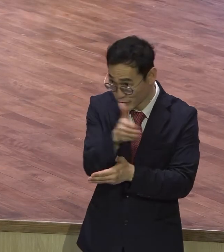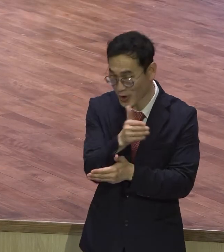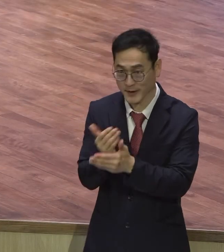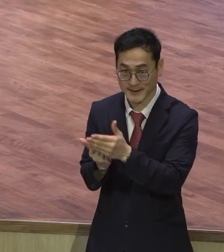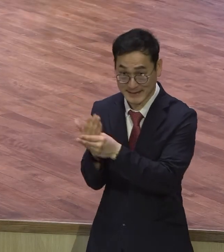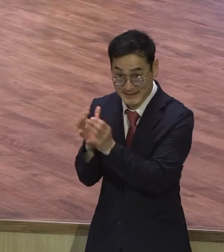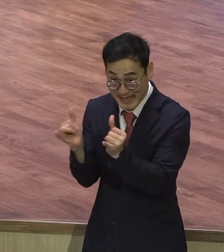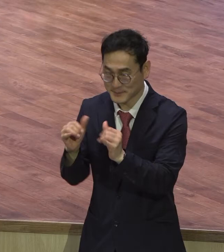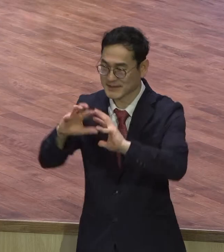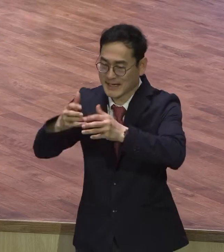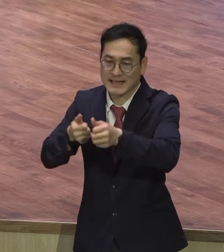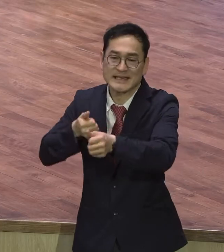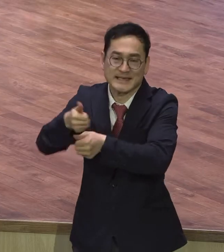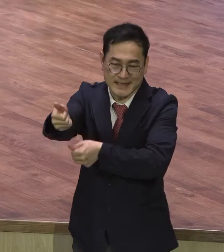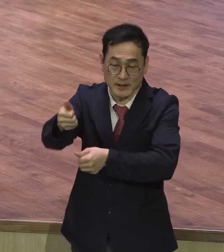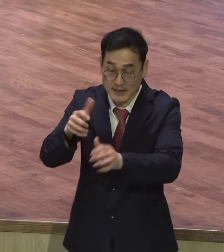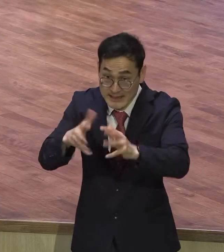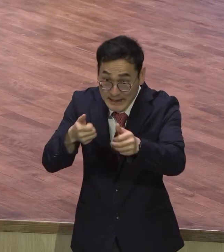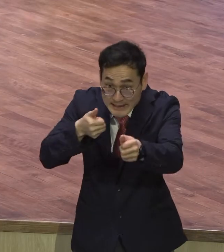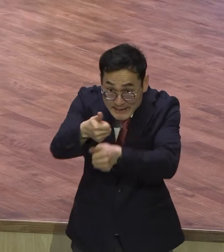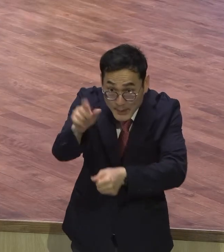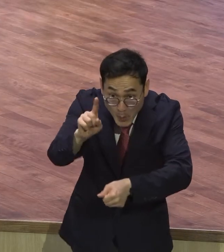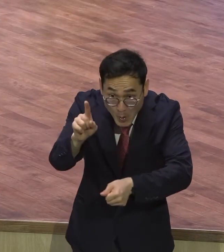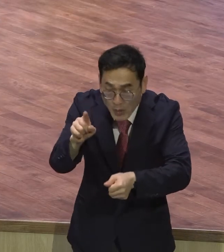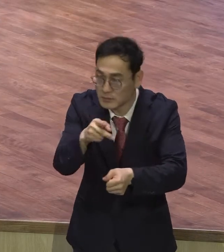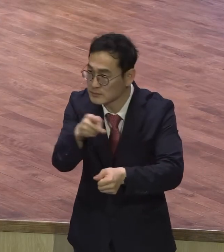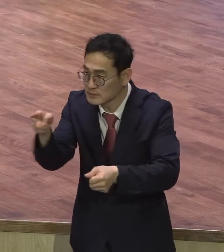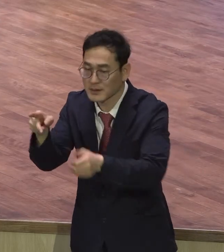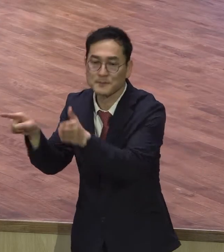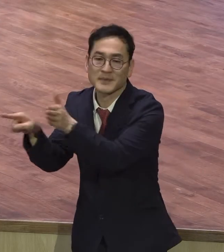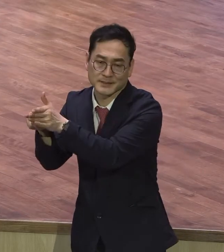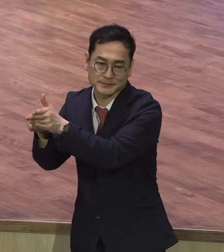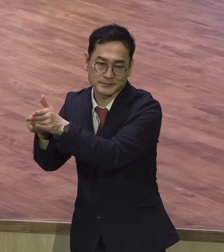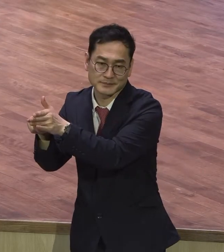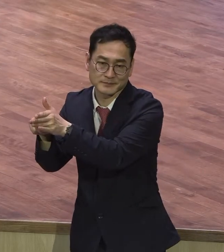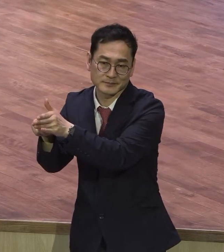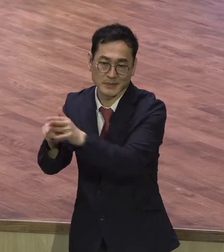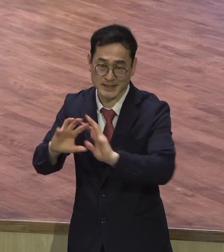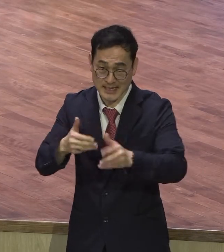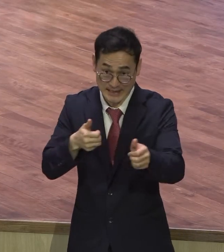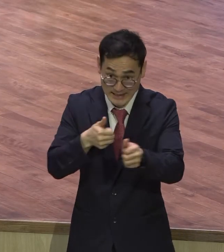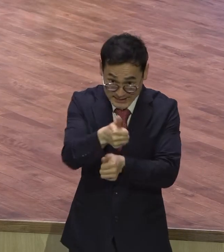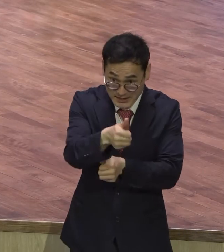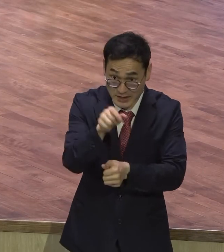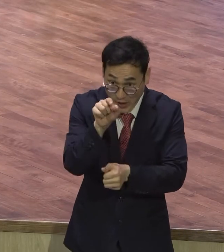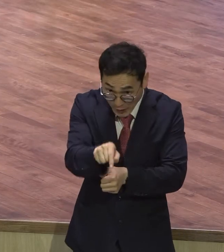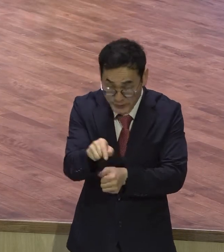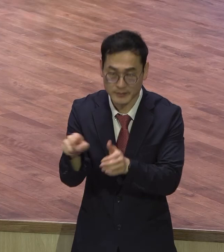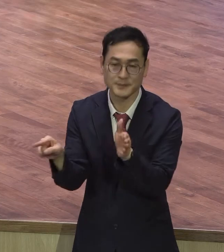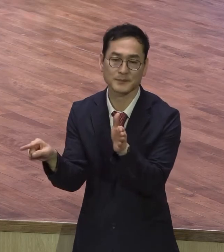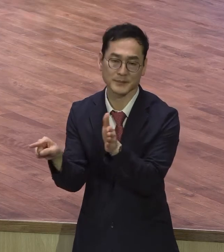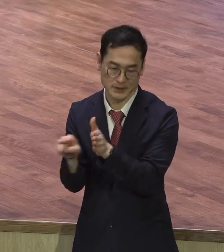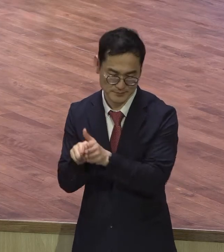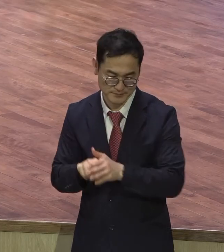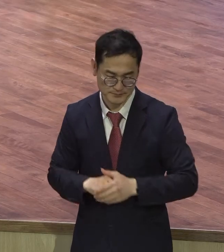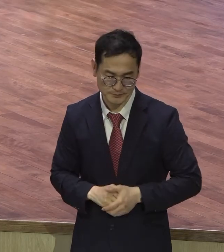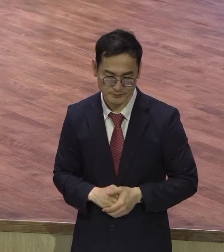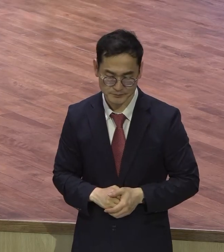승리는 이것이니 우리의 믿음이니라 믿음이니라 믿음이니라 믿음이니라